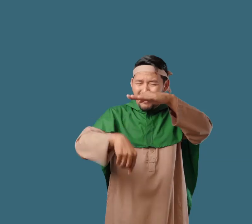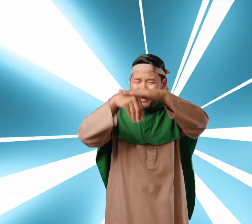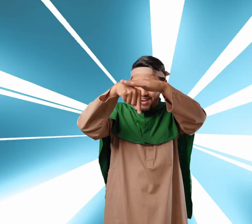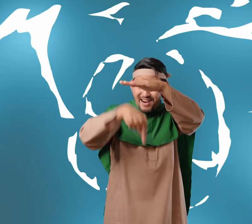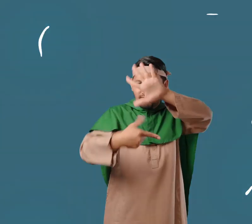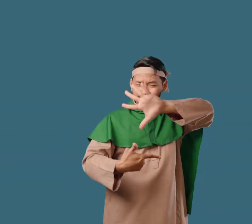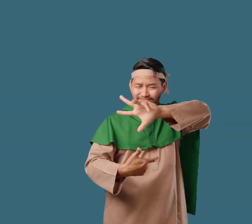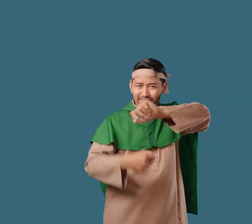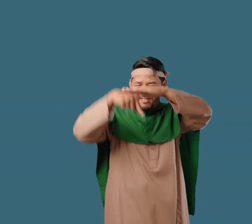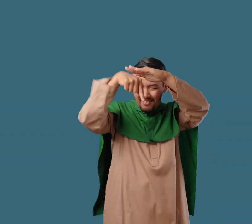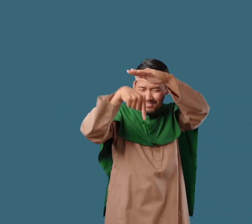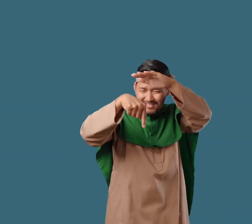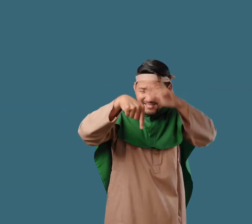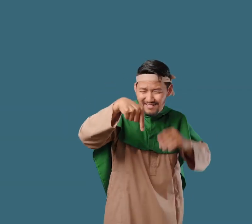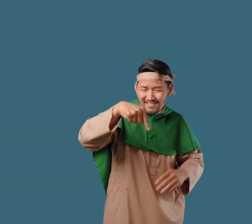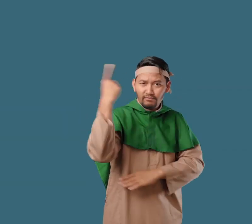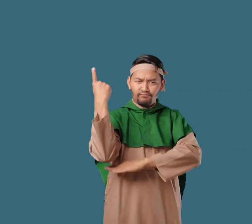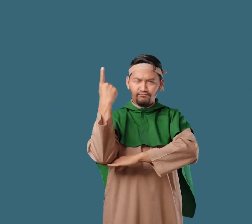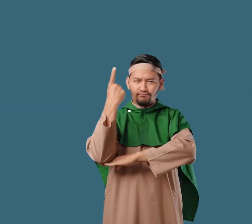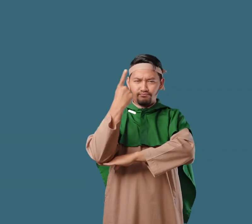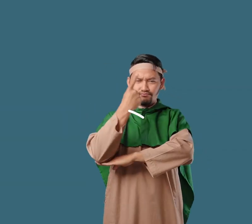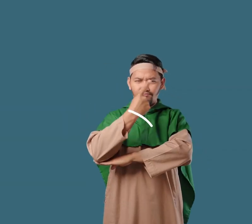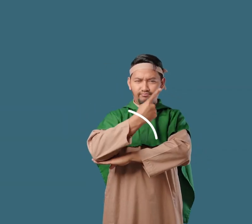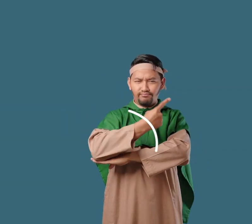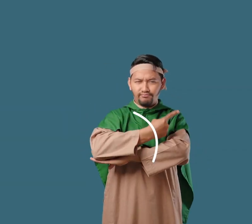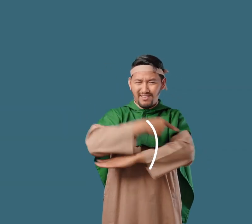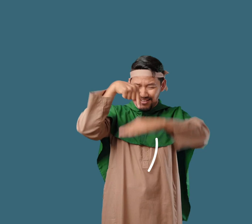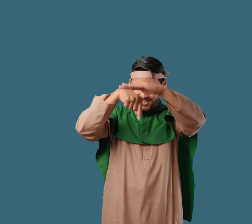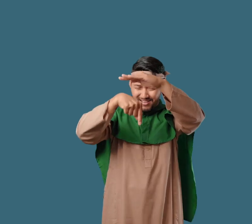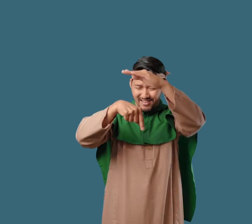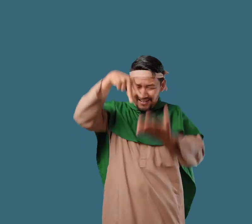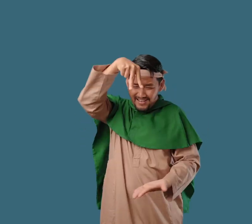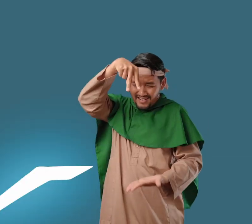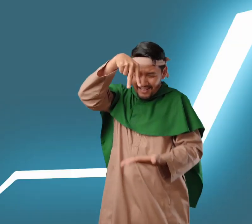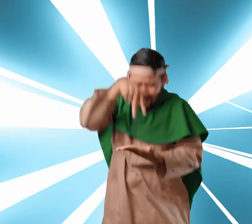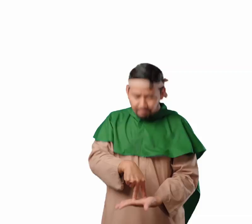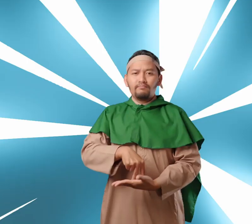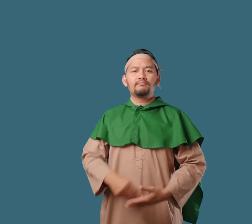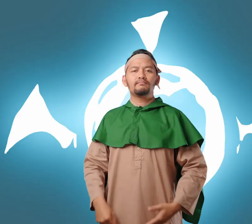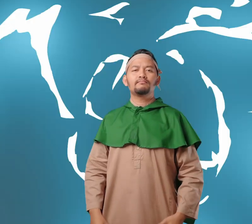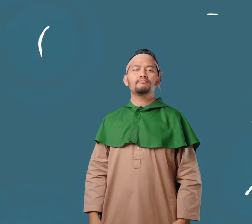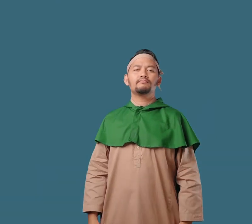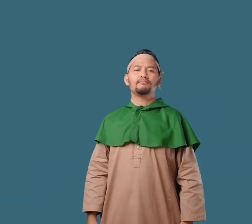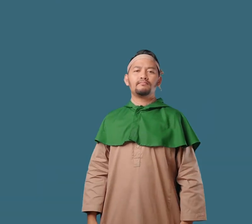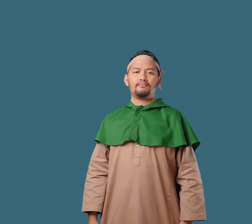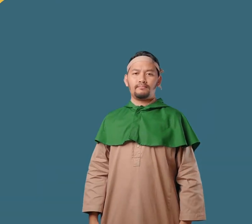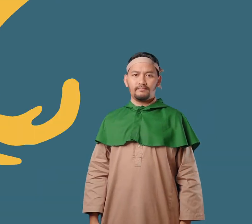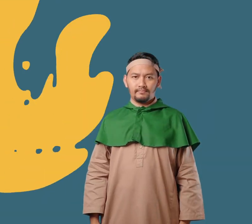Nabi Muhammad kembali turun ke bumi Dan seluruh perjalanan jauh ini ditempu Hanya dalam waktu